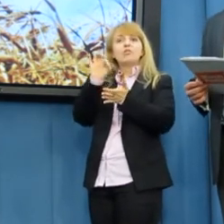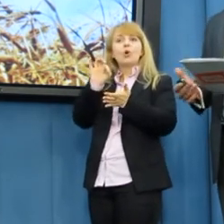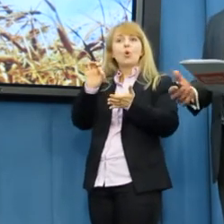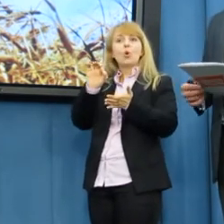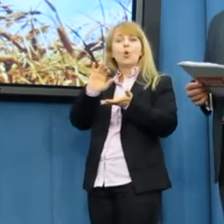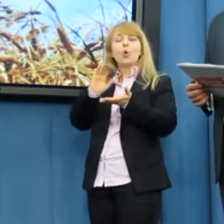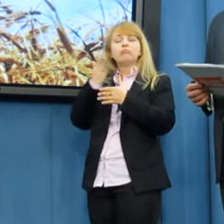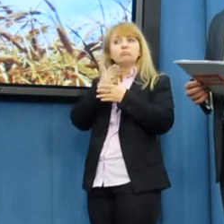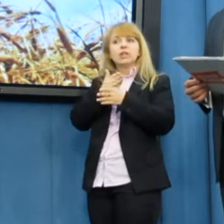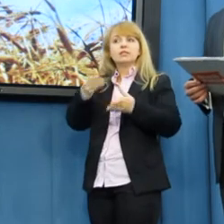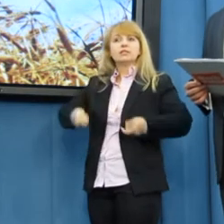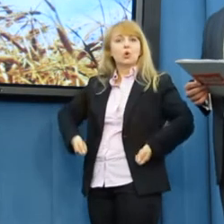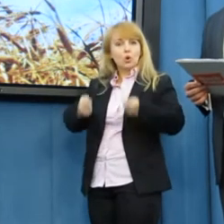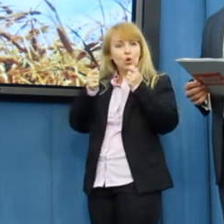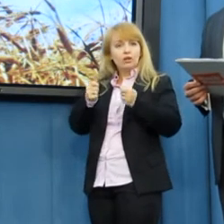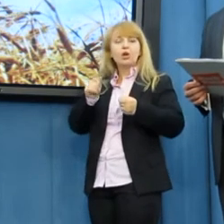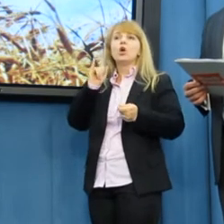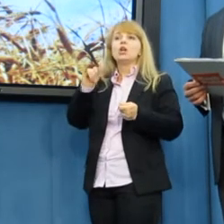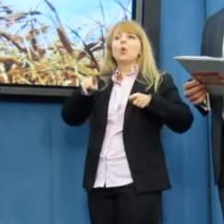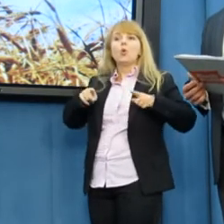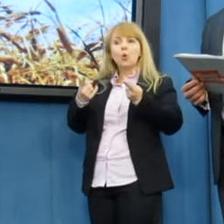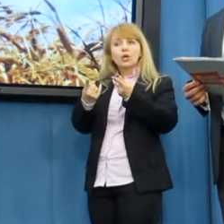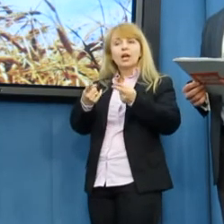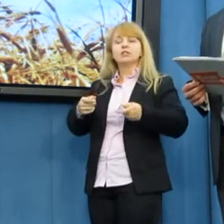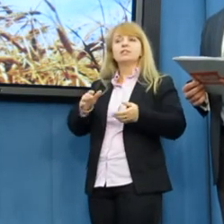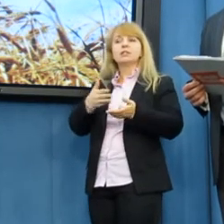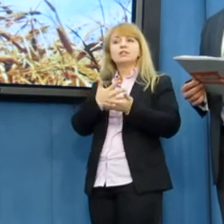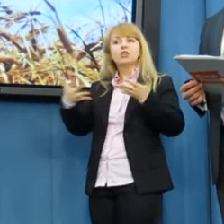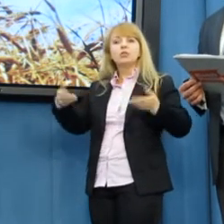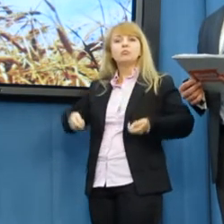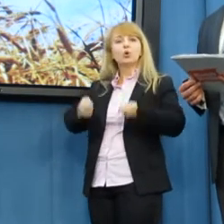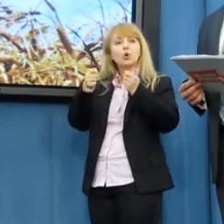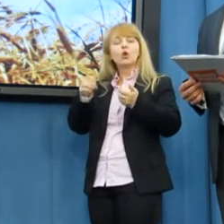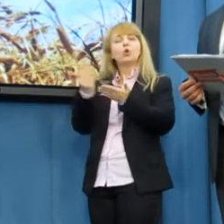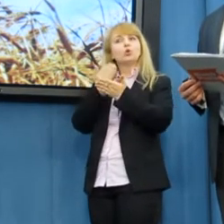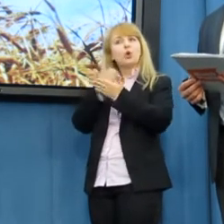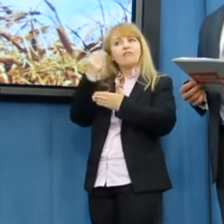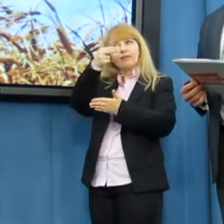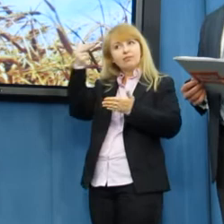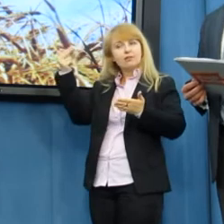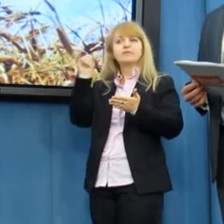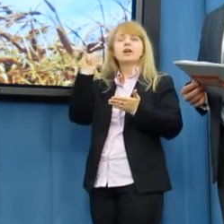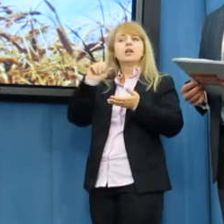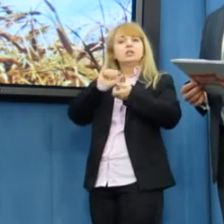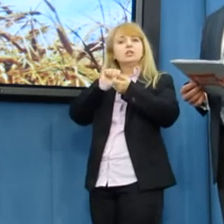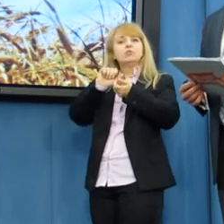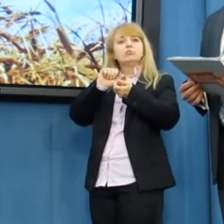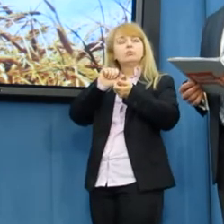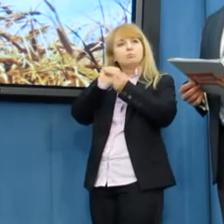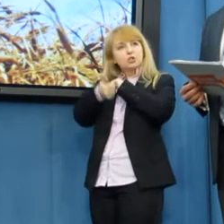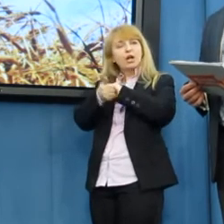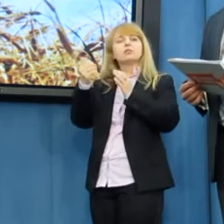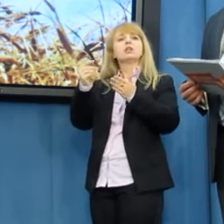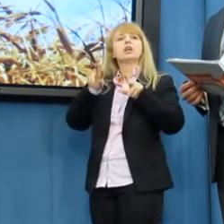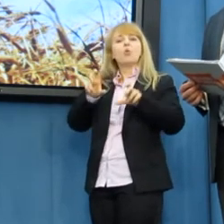Rynku Rolnego i organizacji niektórych rynków rolnych poprzez nadanie jej nowej nazwy i przekazanie uregulowanych w